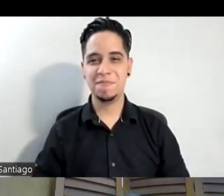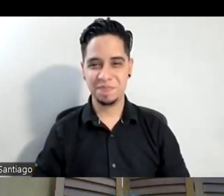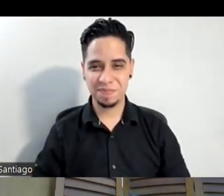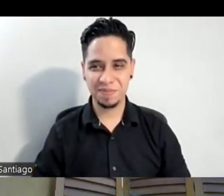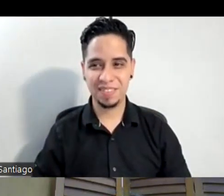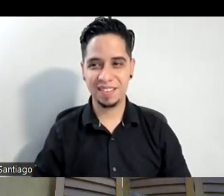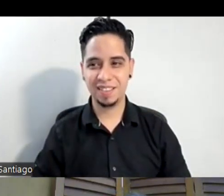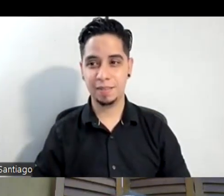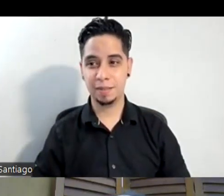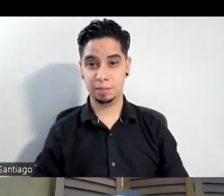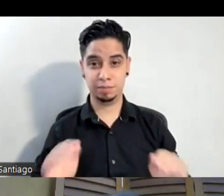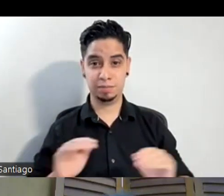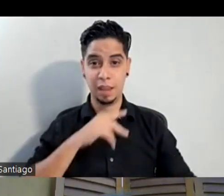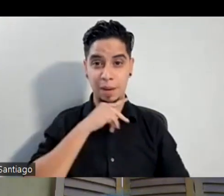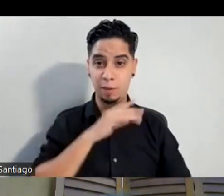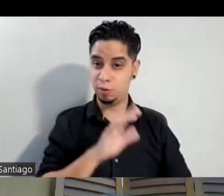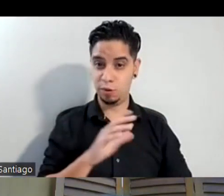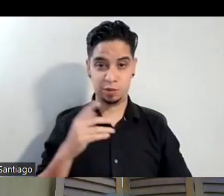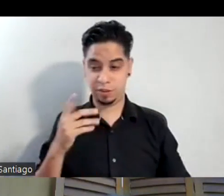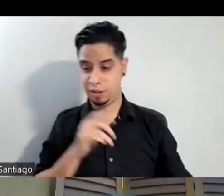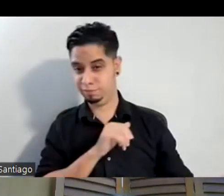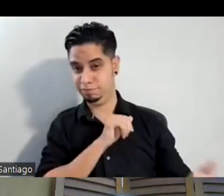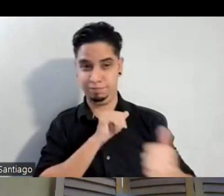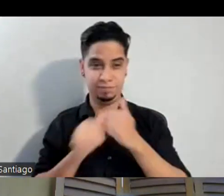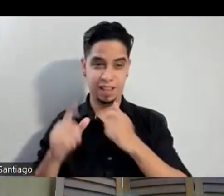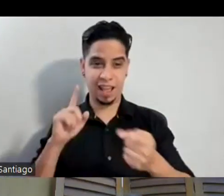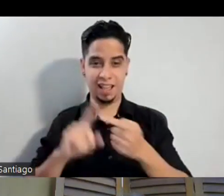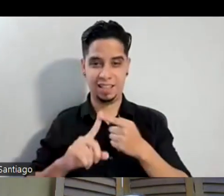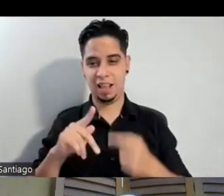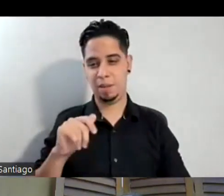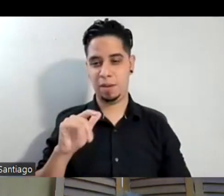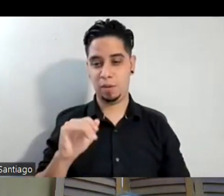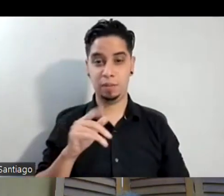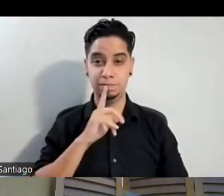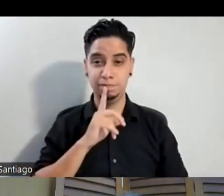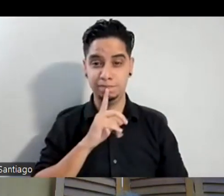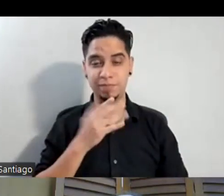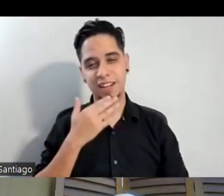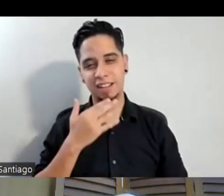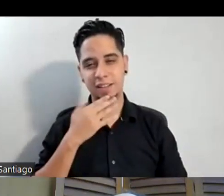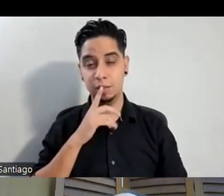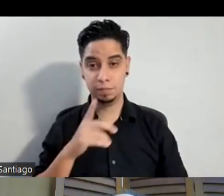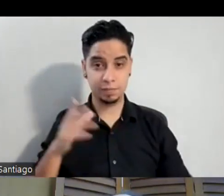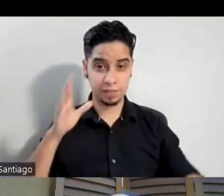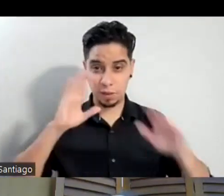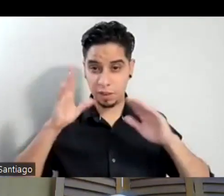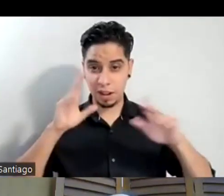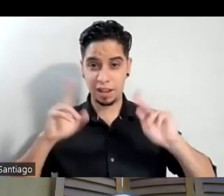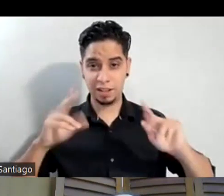No, pero esto cumplió hasta Pascua. Mira, muchas gracias. Saludos a mi gente. José Lo Arroyo por acá,